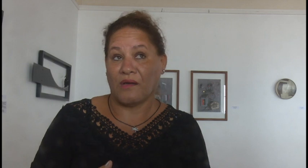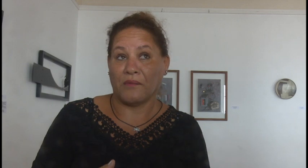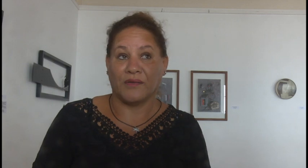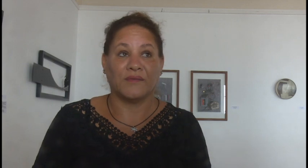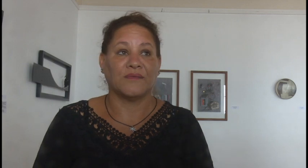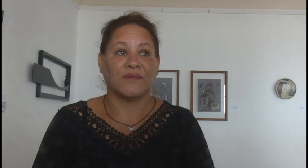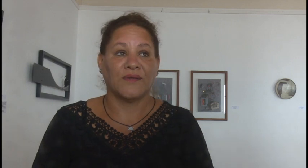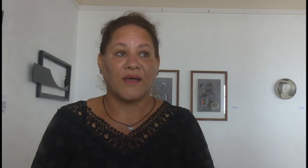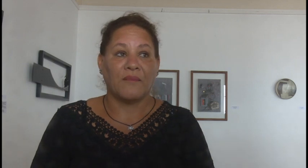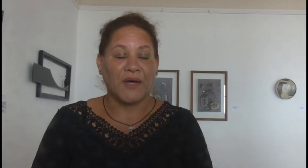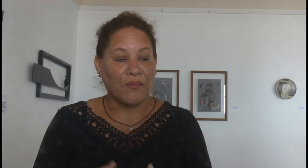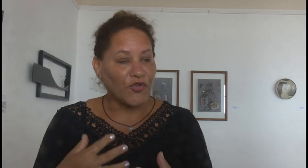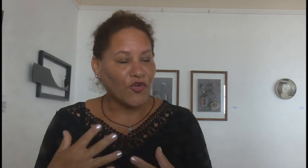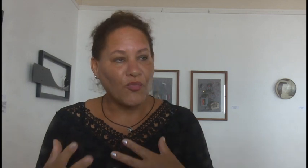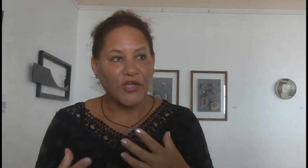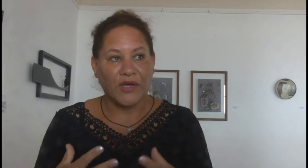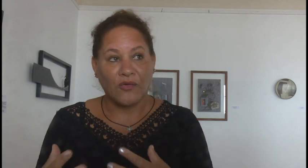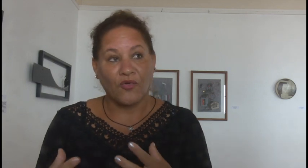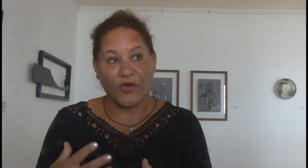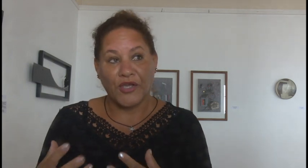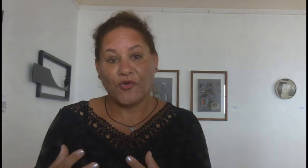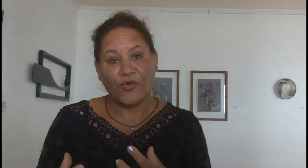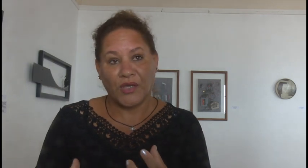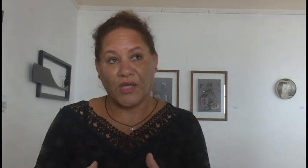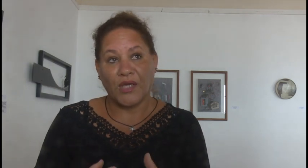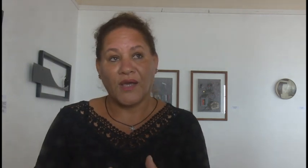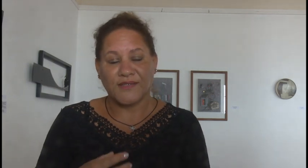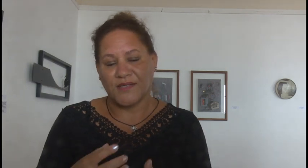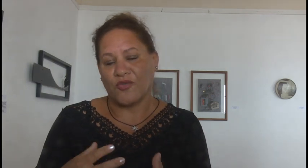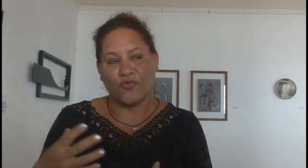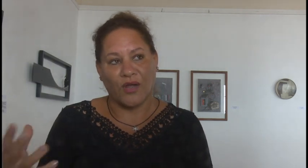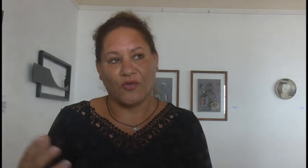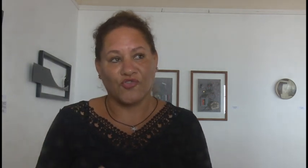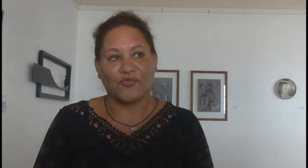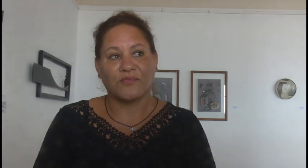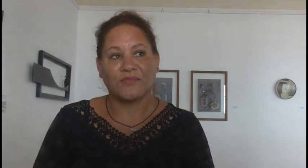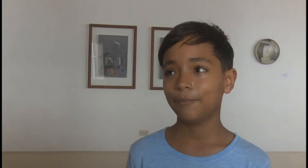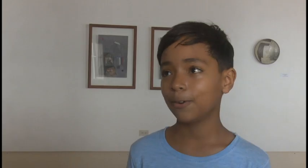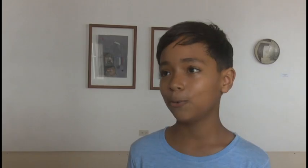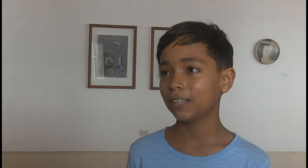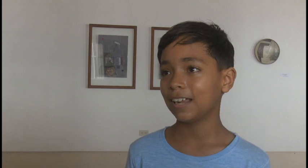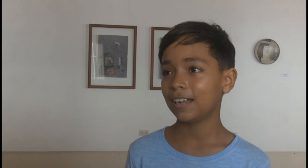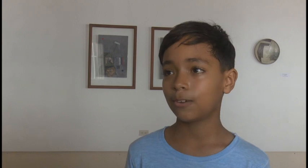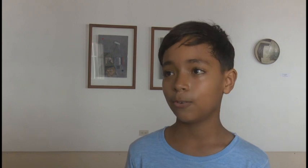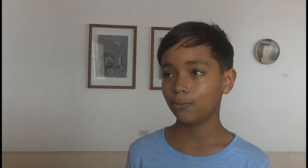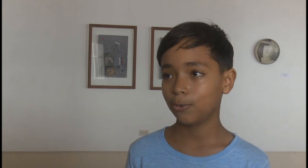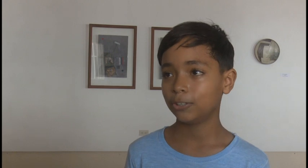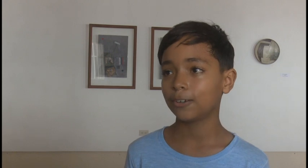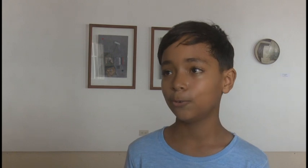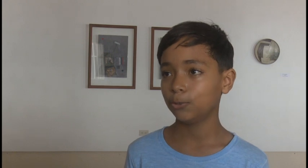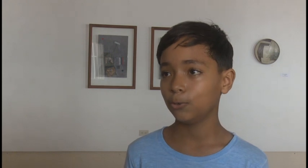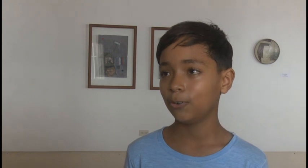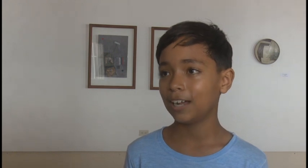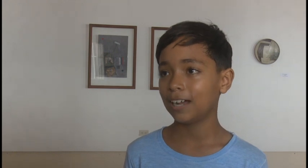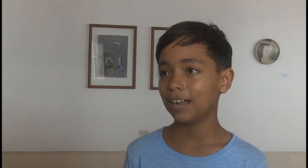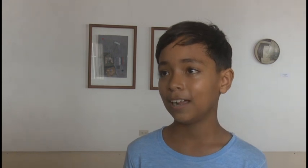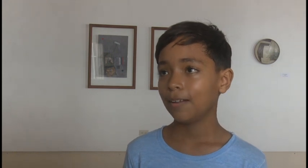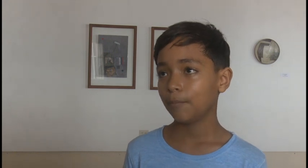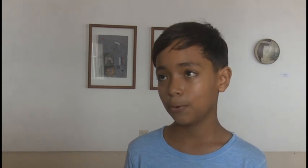hablan para poder comunicarnos con ellos y así ayudarlos. Me gusta conocer cultura, me